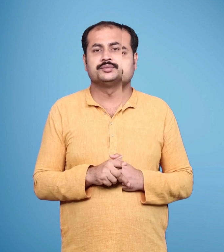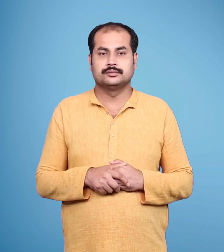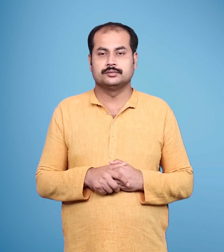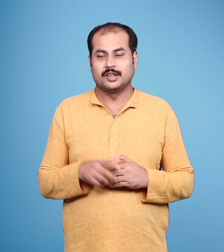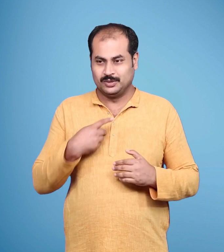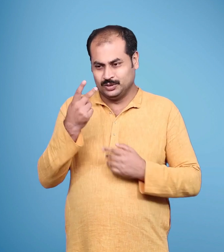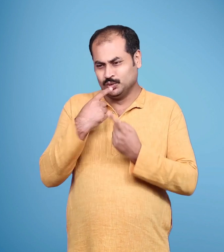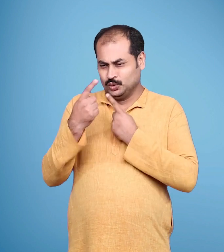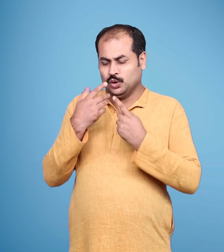इस बीच